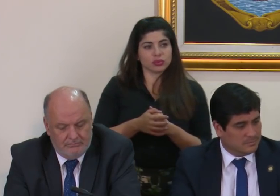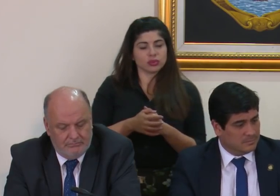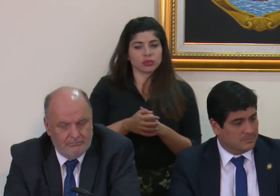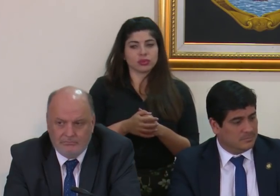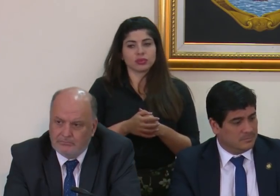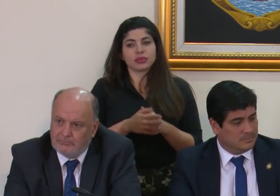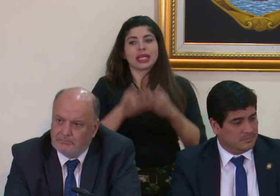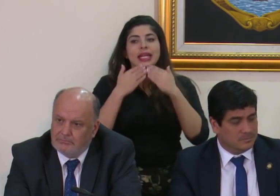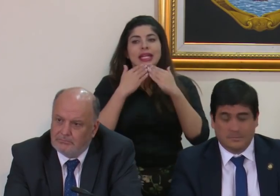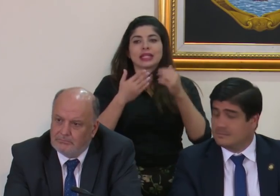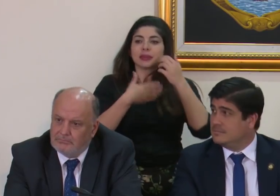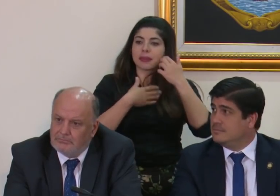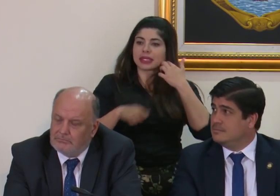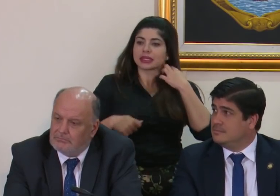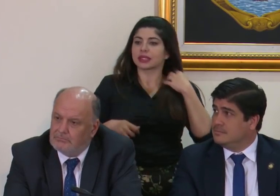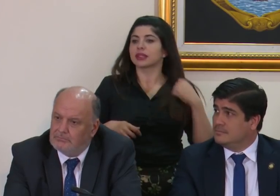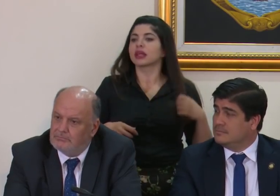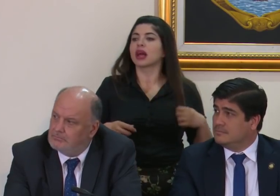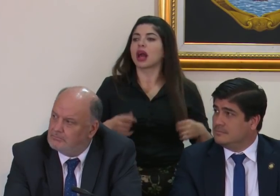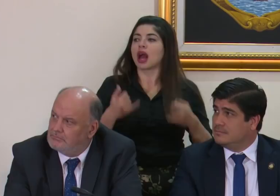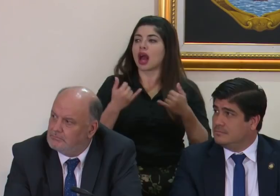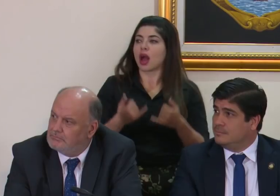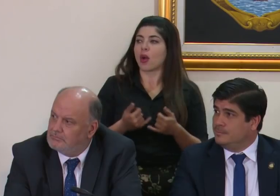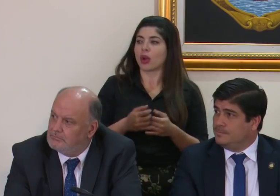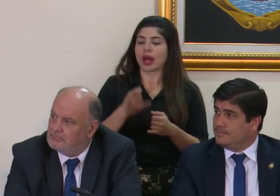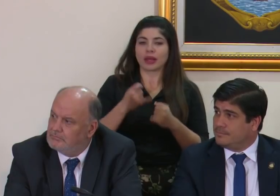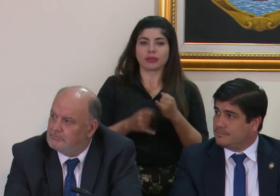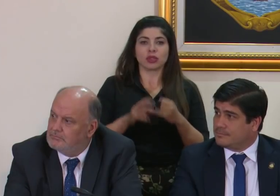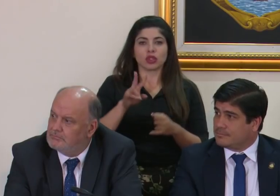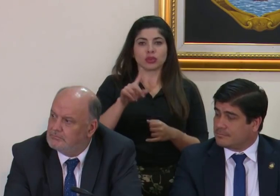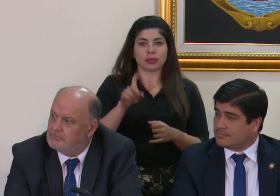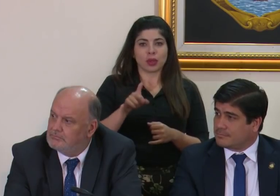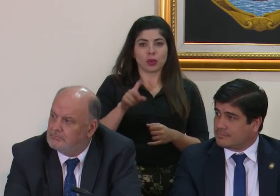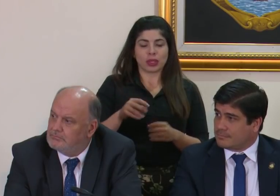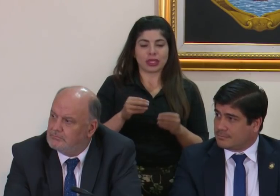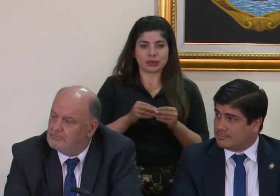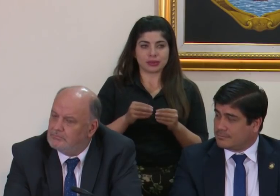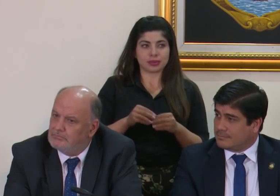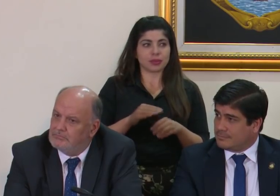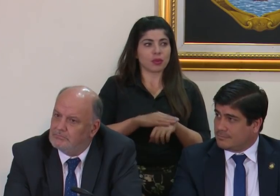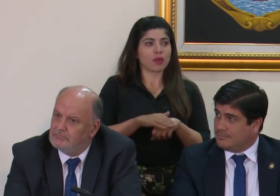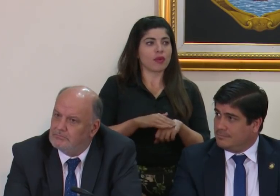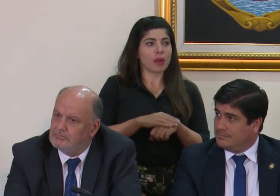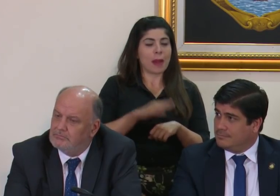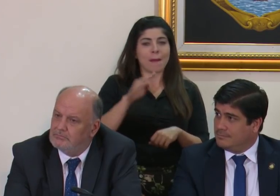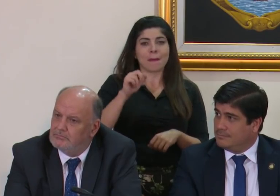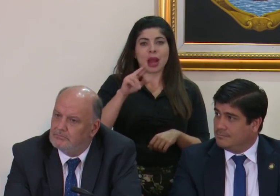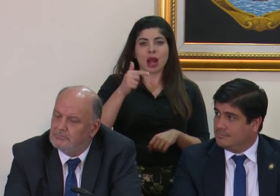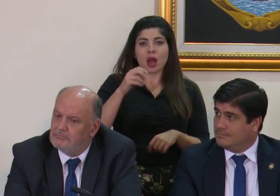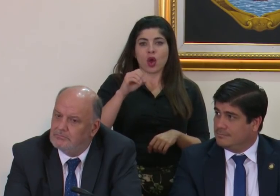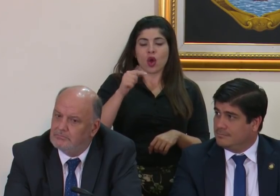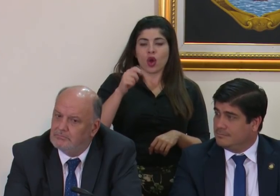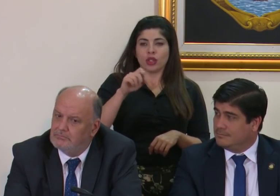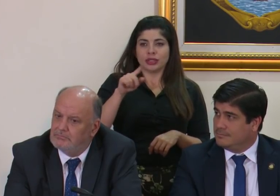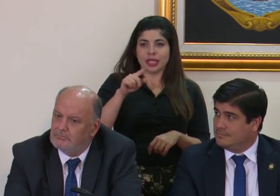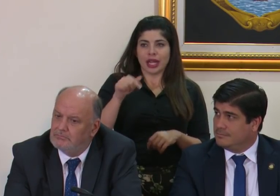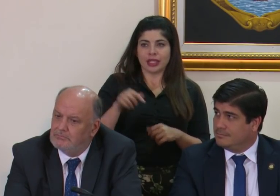gracias señor presidente vamos a cumplir con dos preguntas más por favor Marco González de